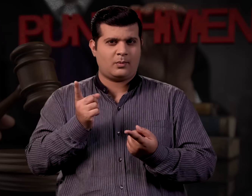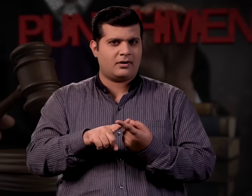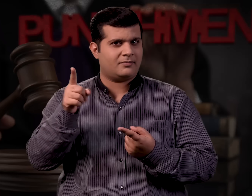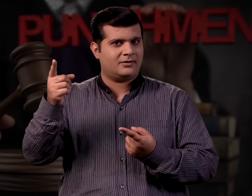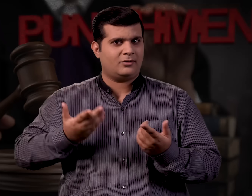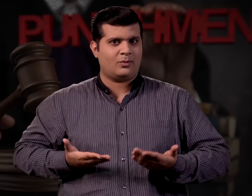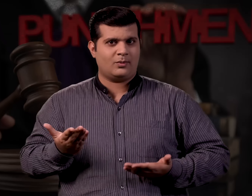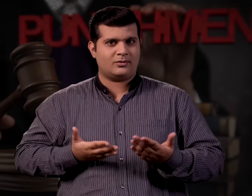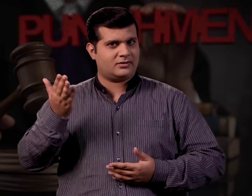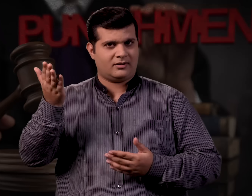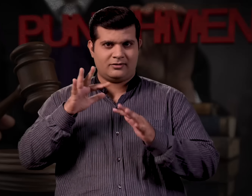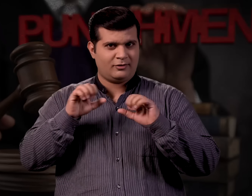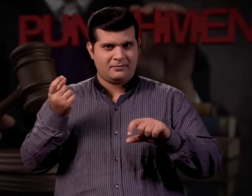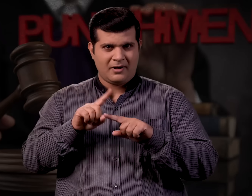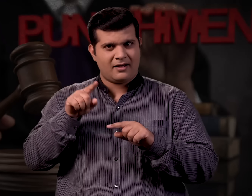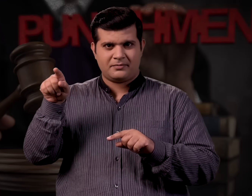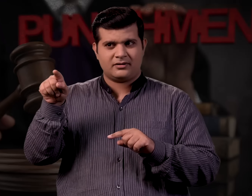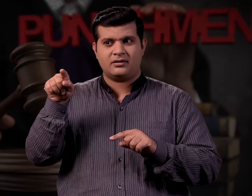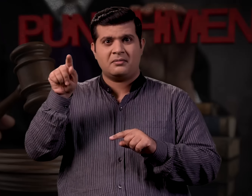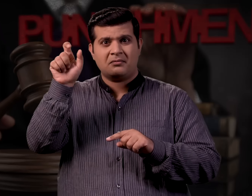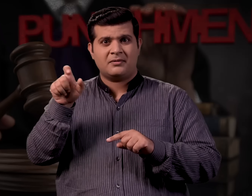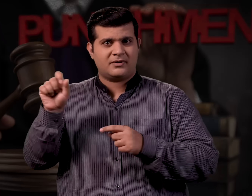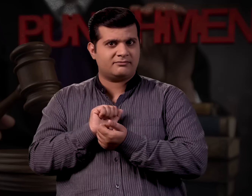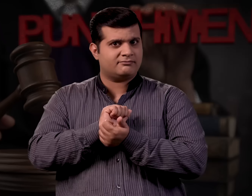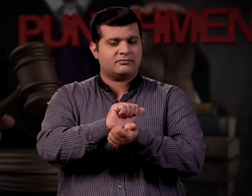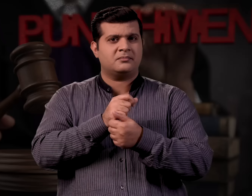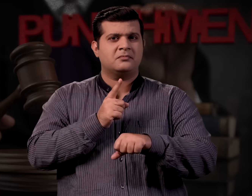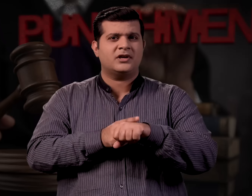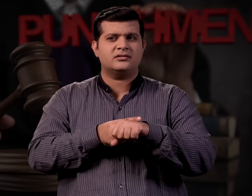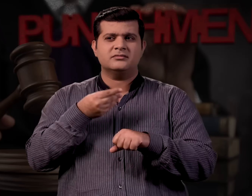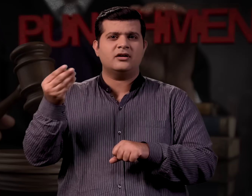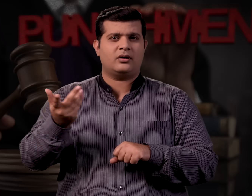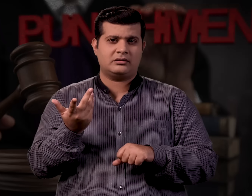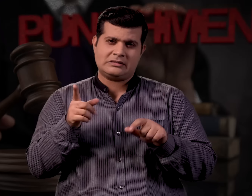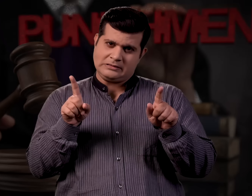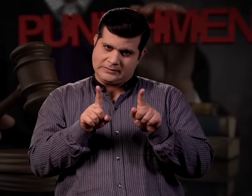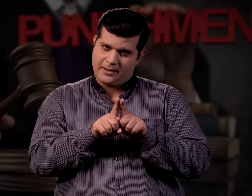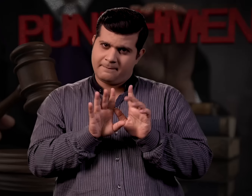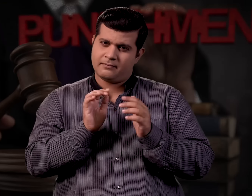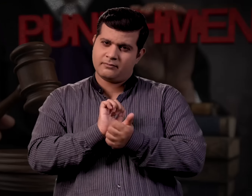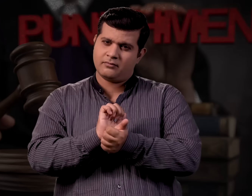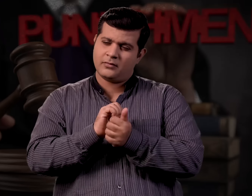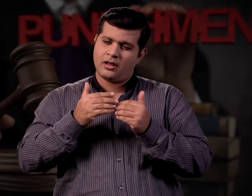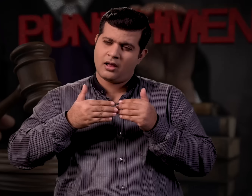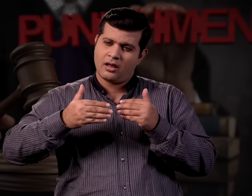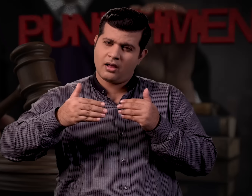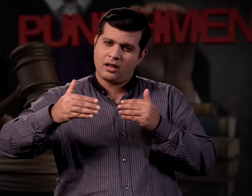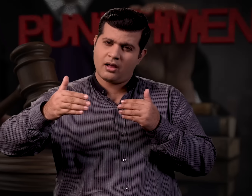ली है तो आप क्या सोचते हैं कोलकता रेप केस के दोशी को कैसे सजा मिलनी चाहिए क्या ये आजीवन